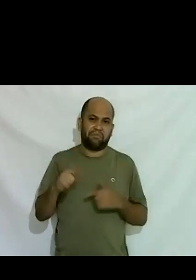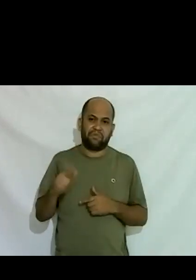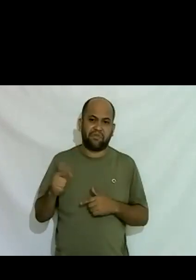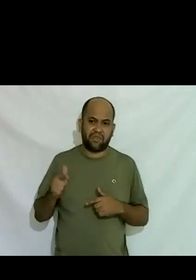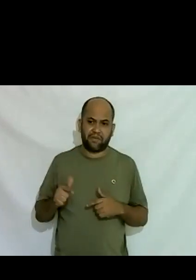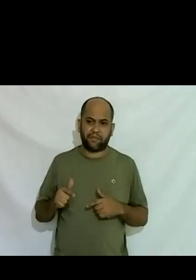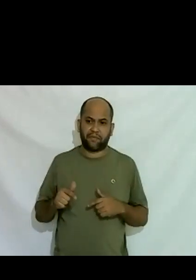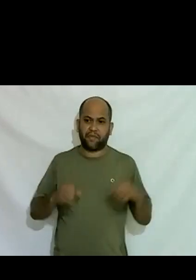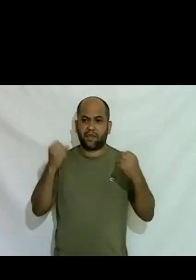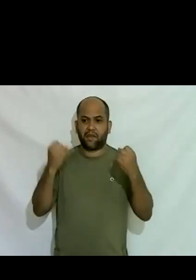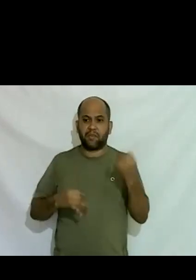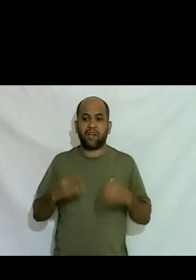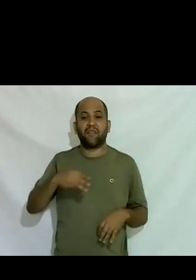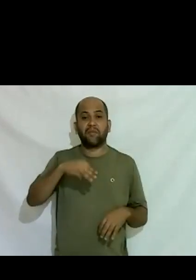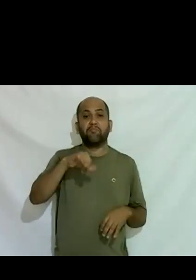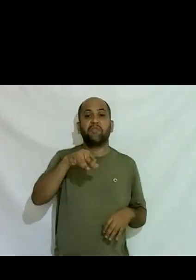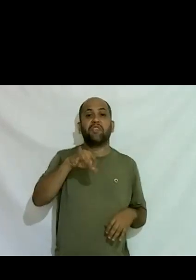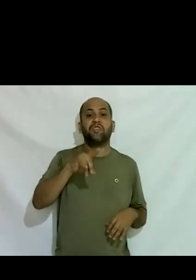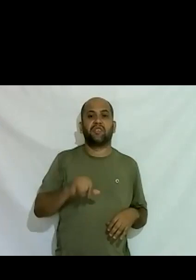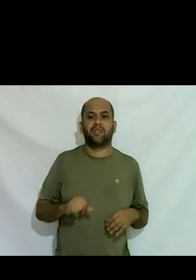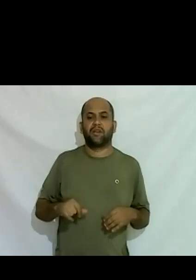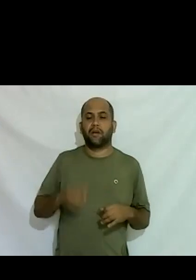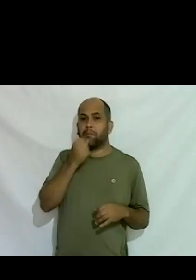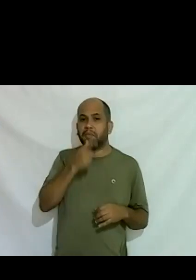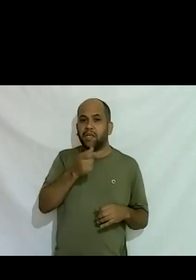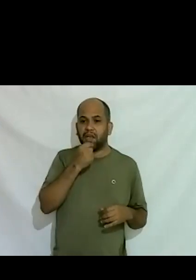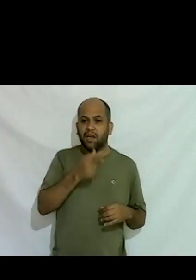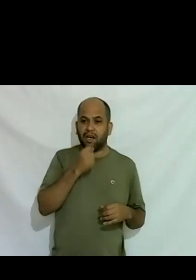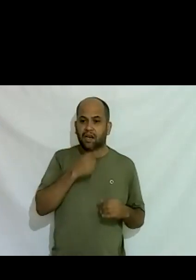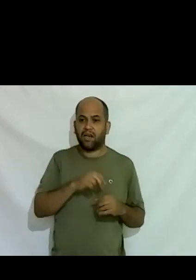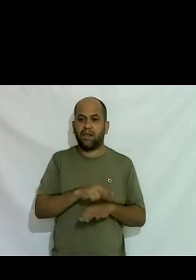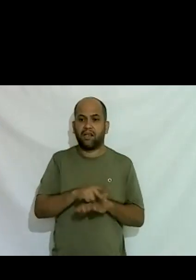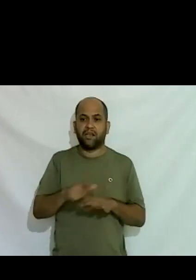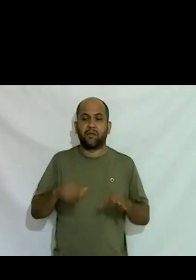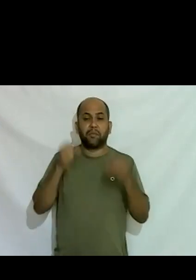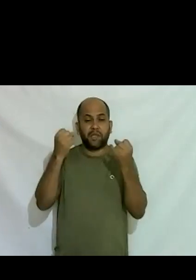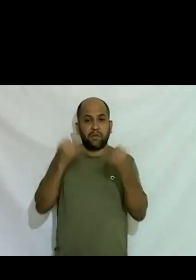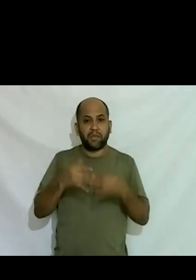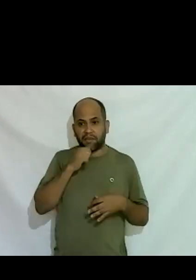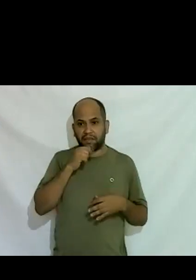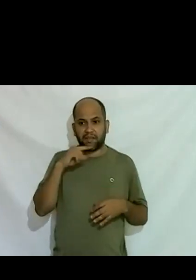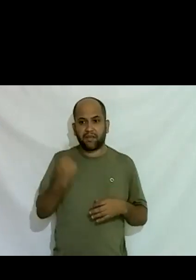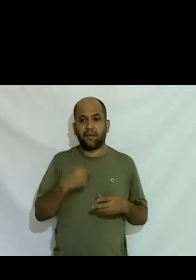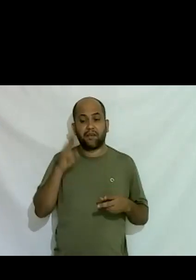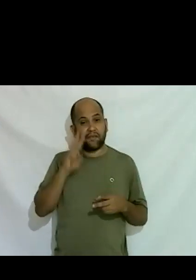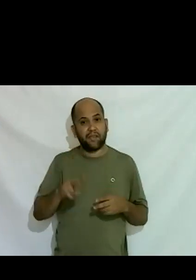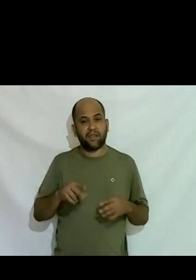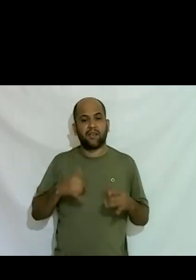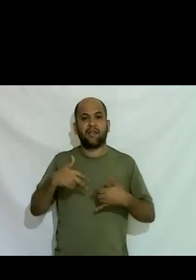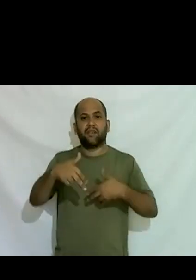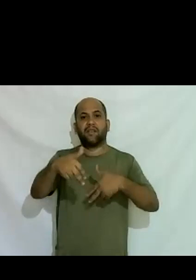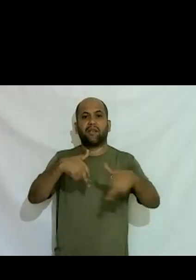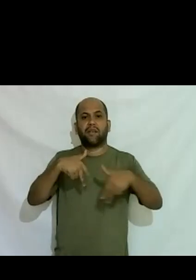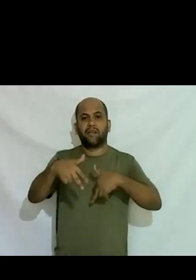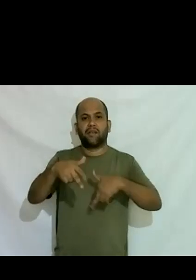falava às vezes na mídia piadinhas de gays e tal mas não se falava a gente via andando na rua a gente via